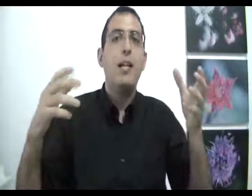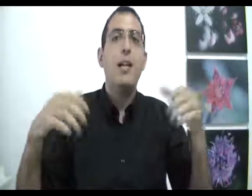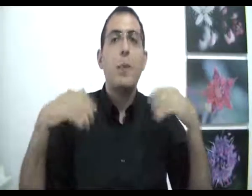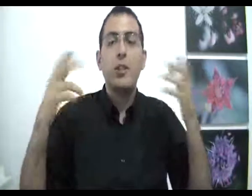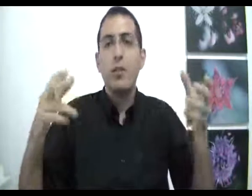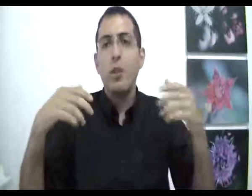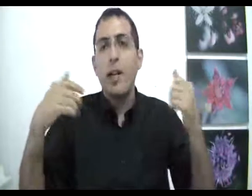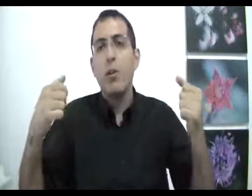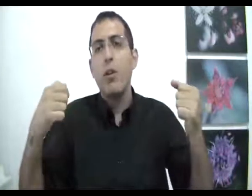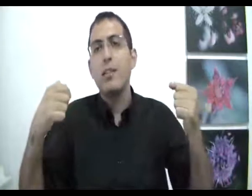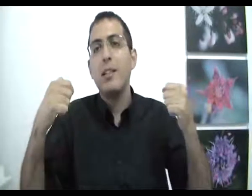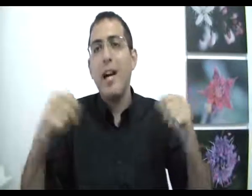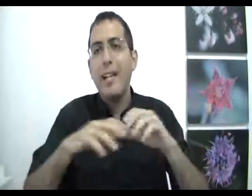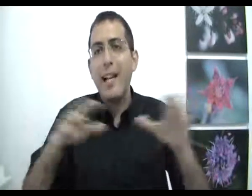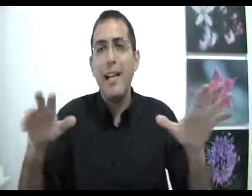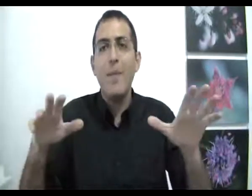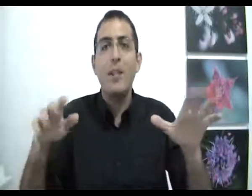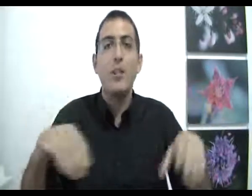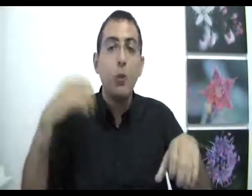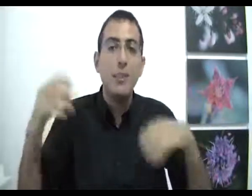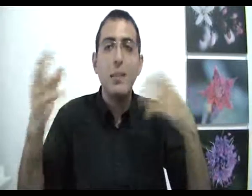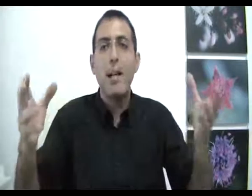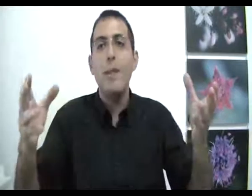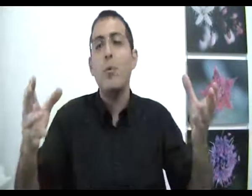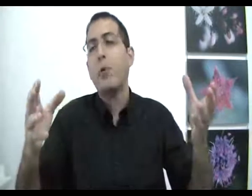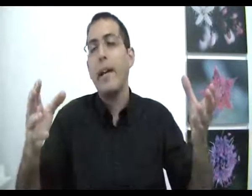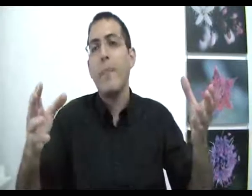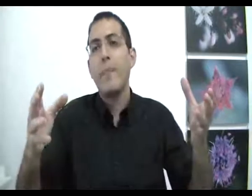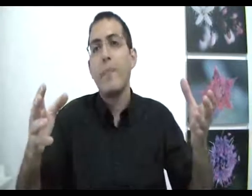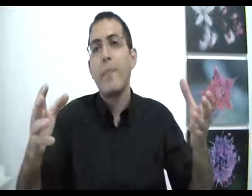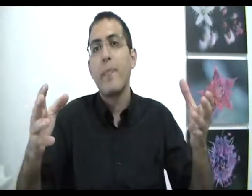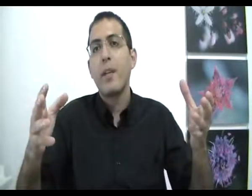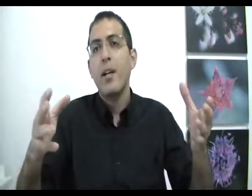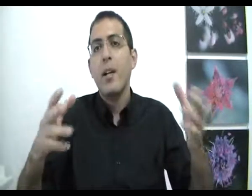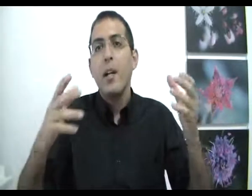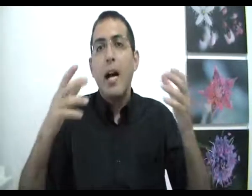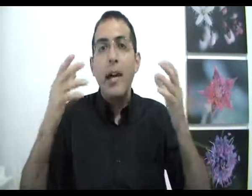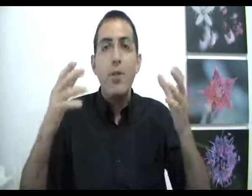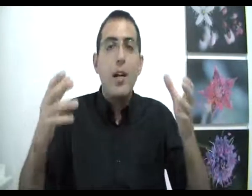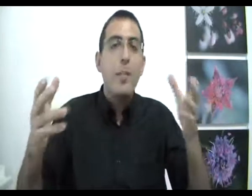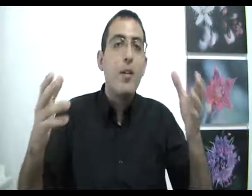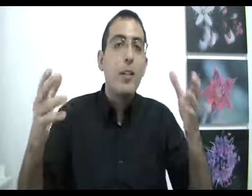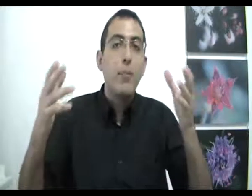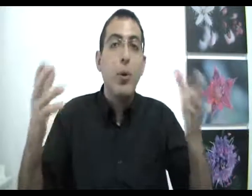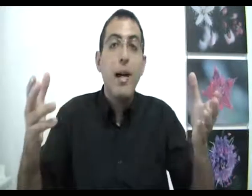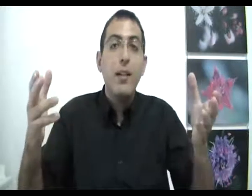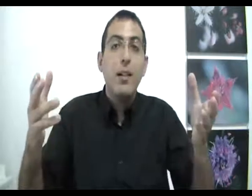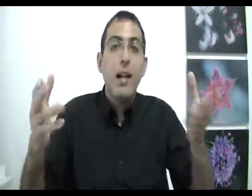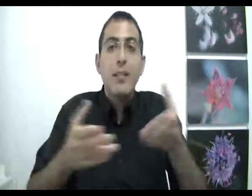האדם, המחשבות שלו והכול, זה דבר אקראי לגמרי, שאין שום סיבה למה הוא קורה. האם שייך לומר שהאדם בוכר? החתבר